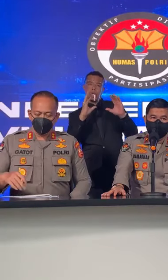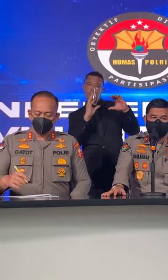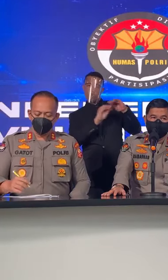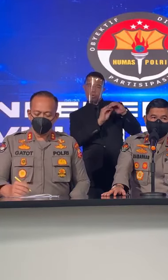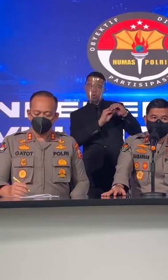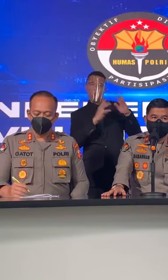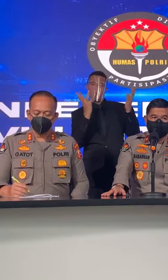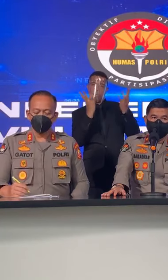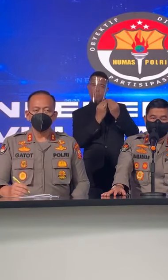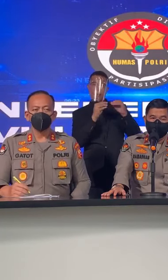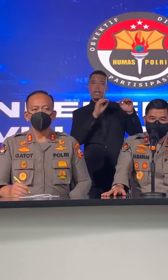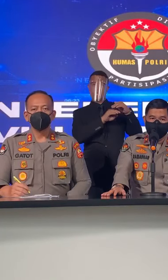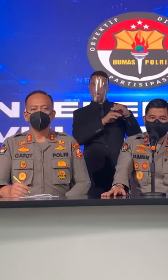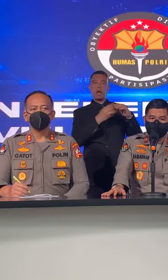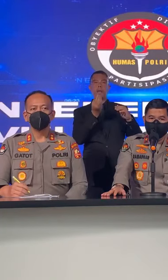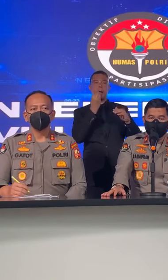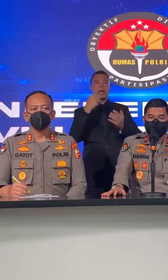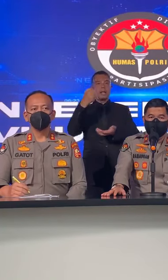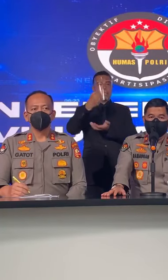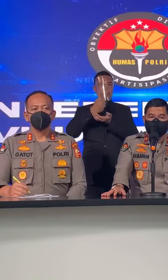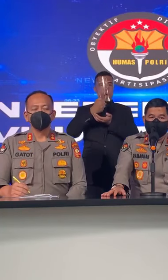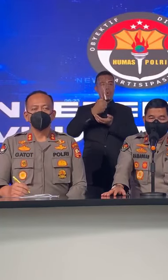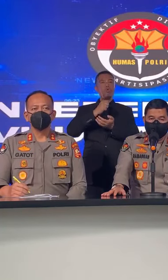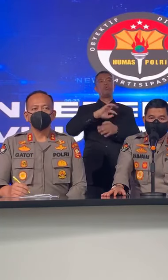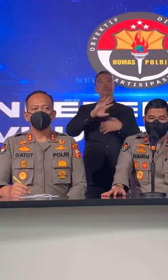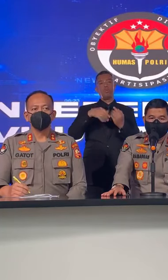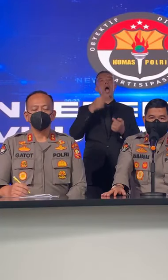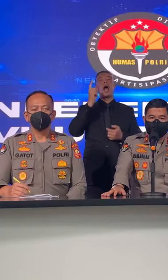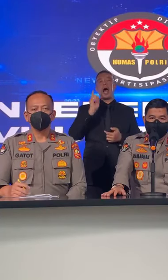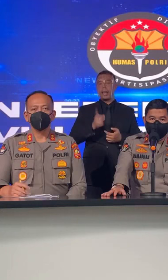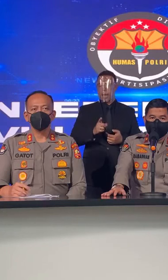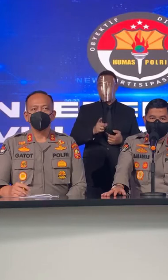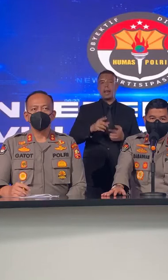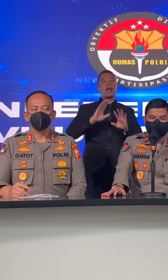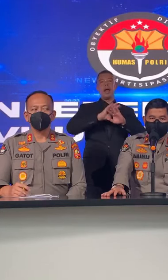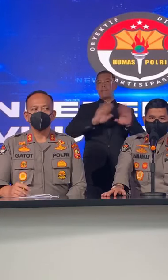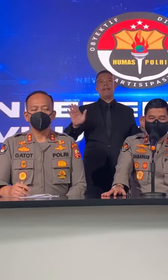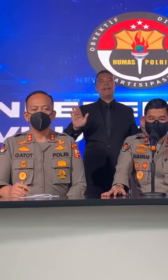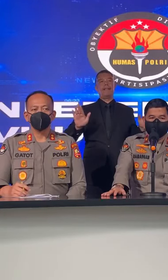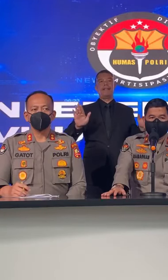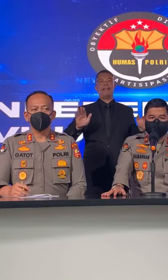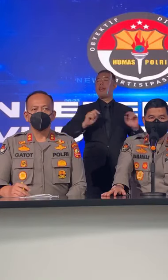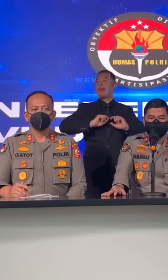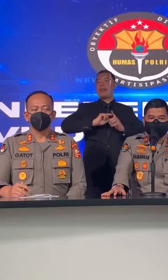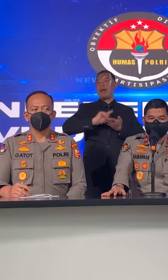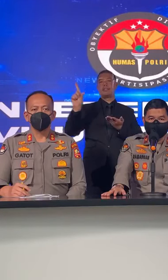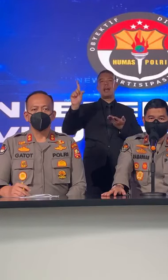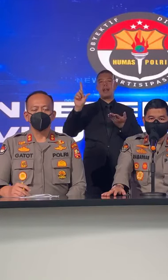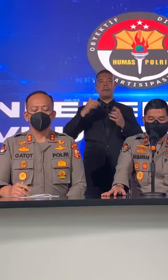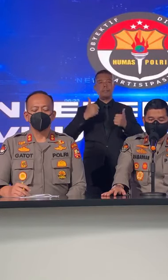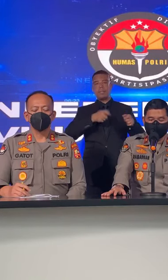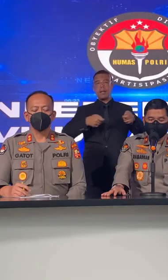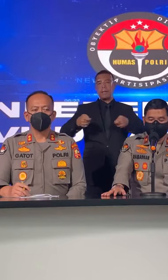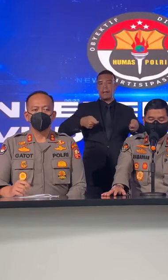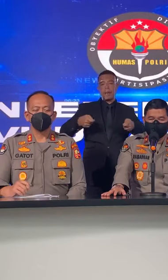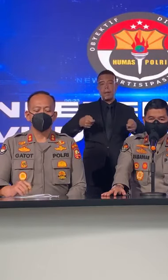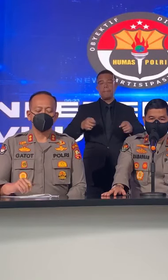Daripada Bahan Pocok Ada Dan Aman Lancar Dan Terkendali